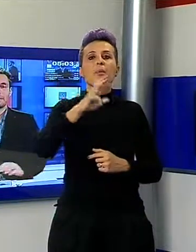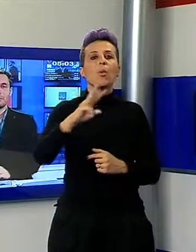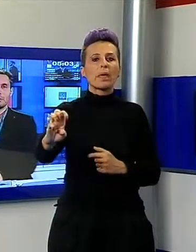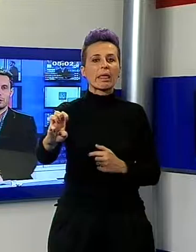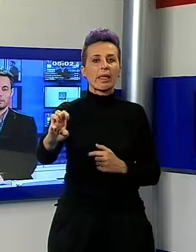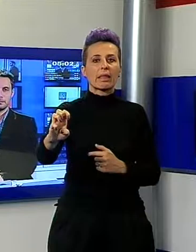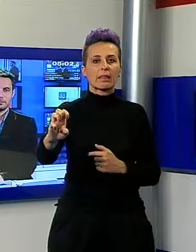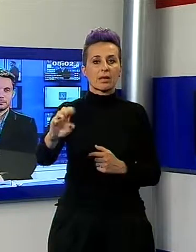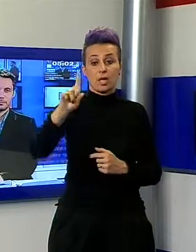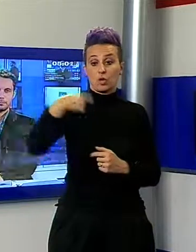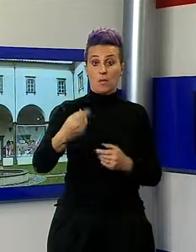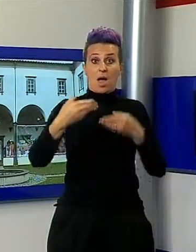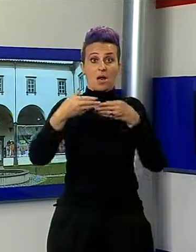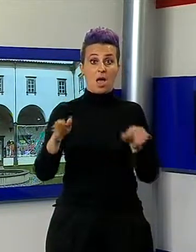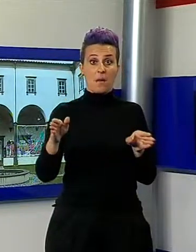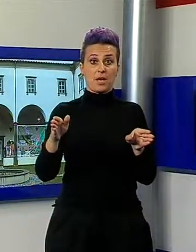aperte le porte.